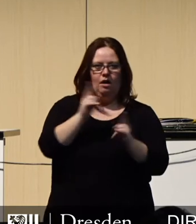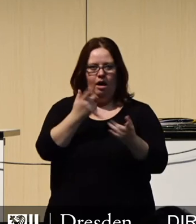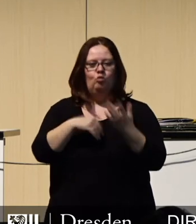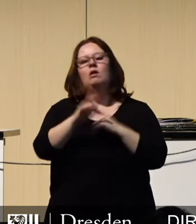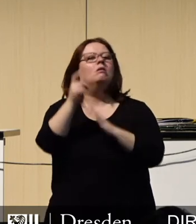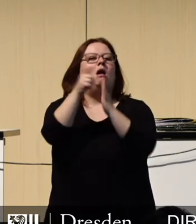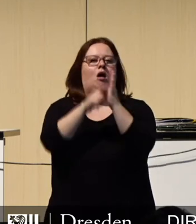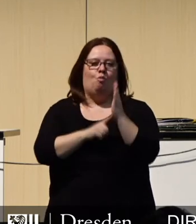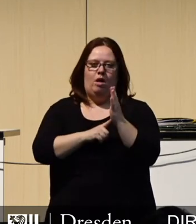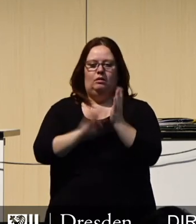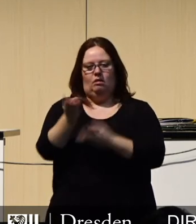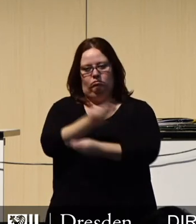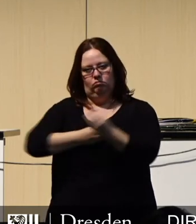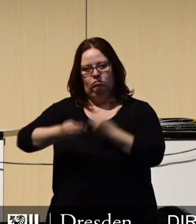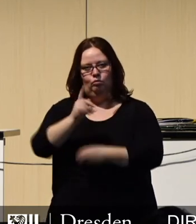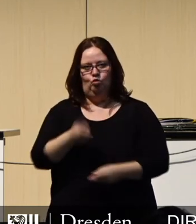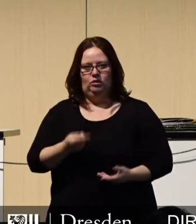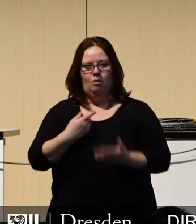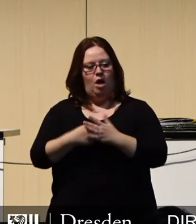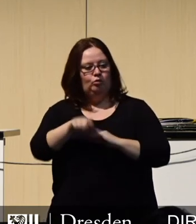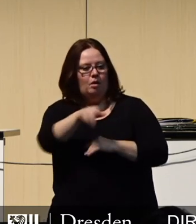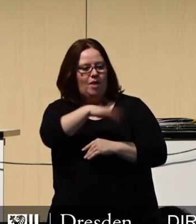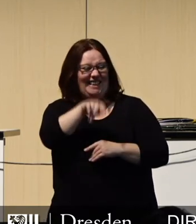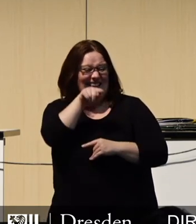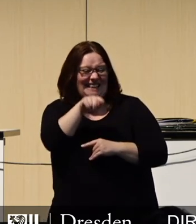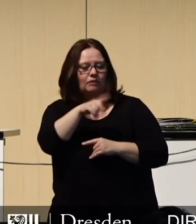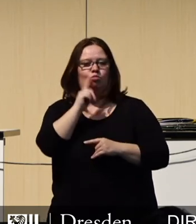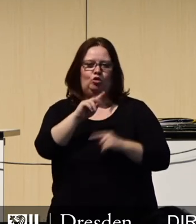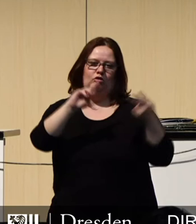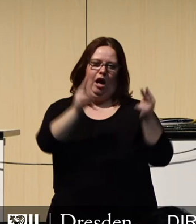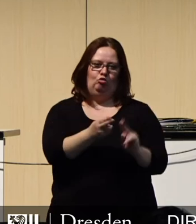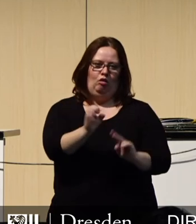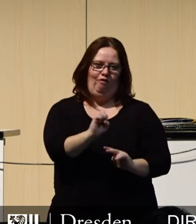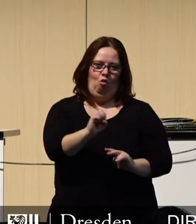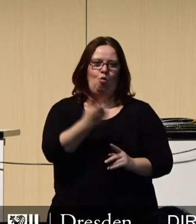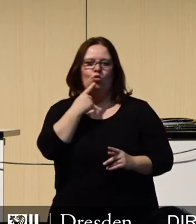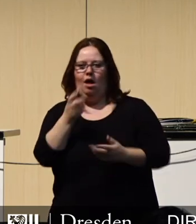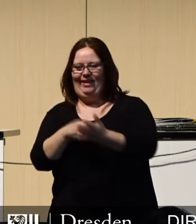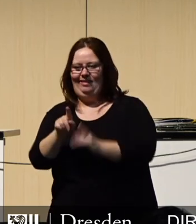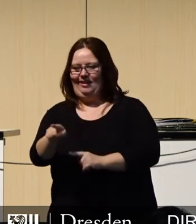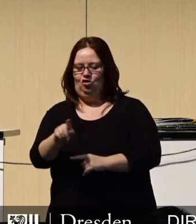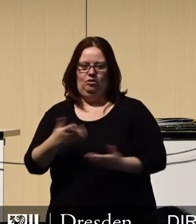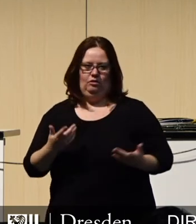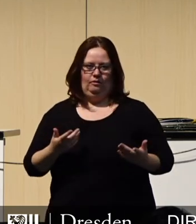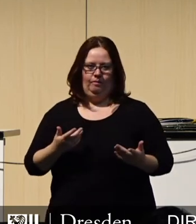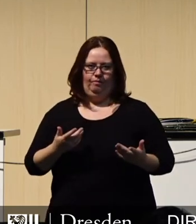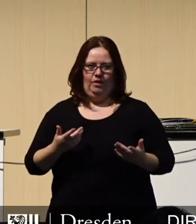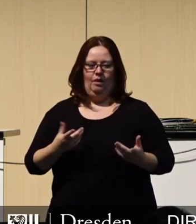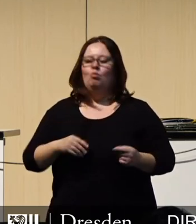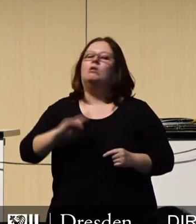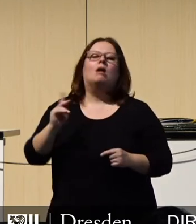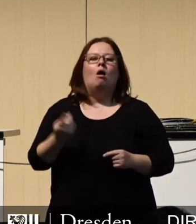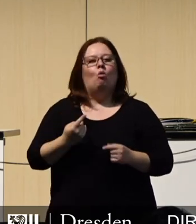gute Argumente ins Feld führen, warum Einsparungen genau an dieser Stelle nicht gehen. Das Szenario eines